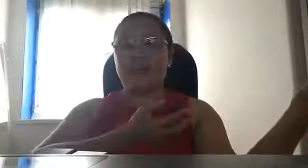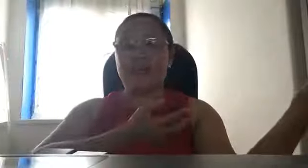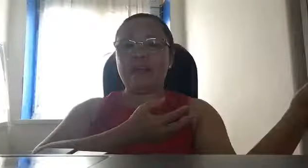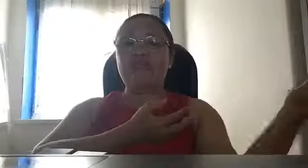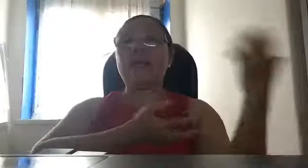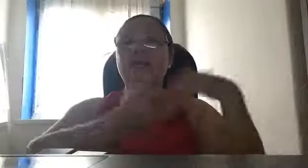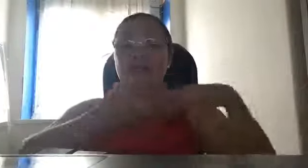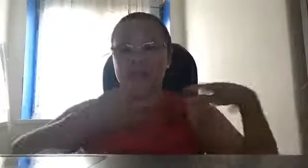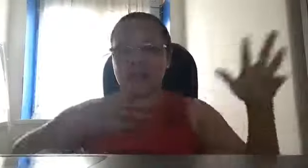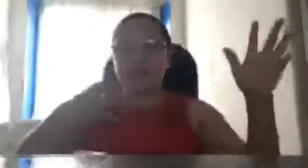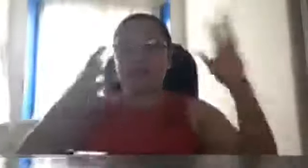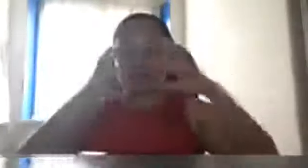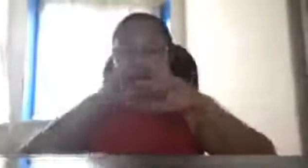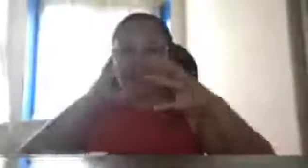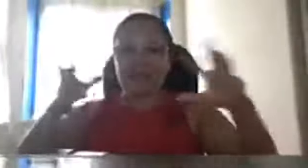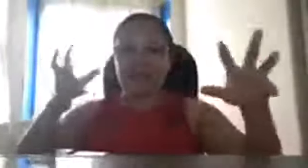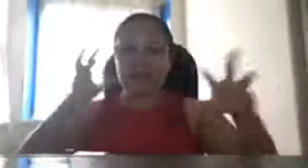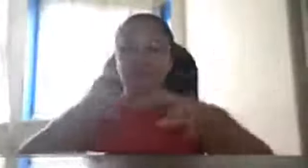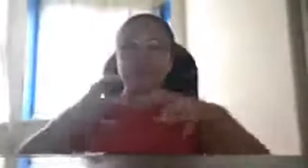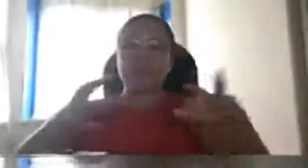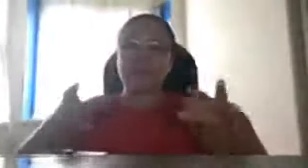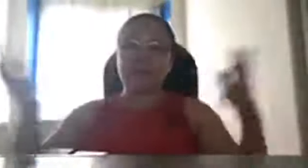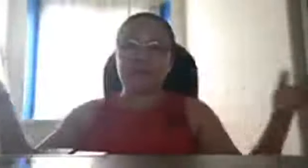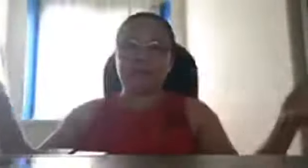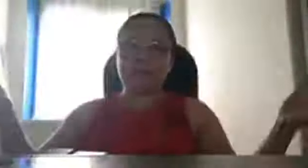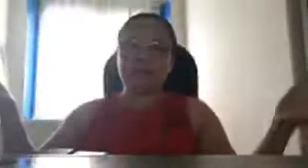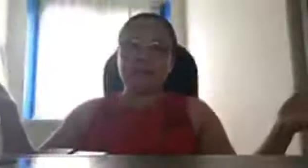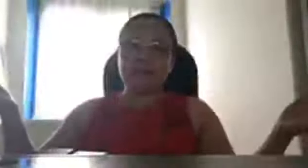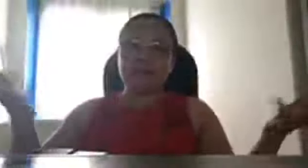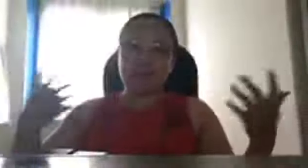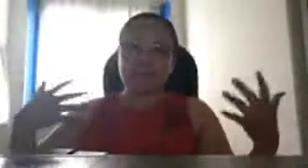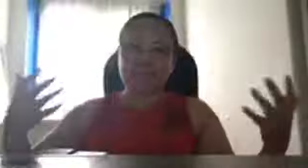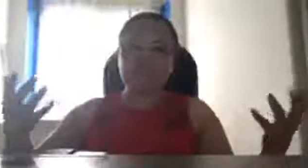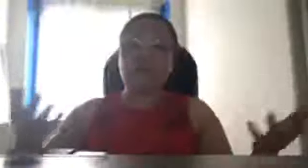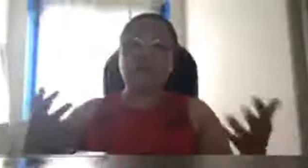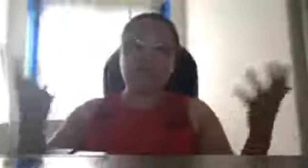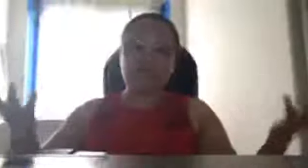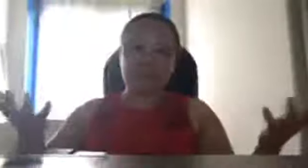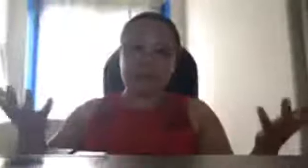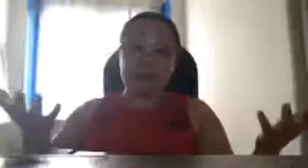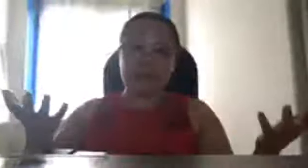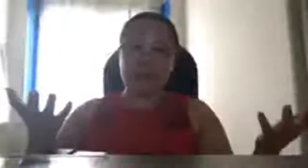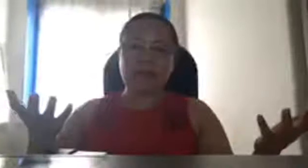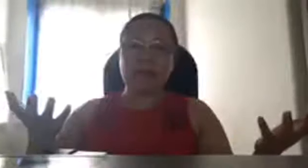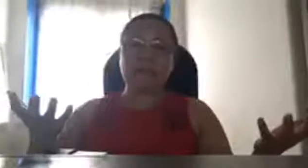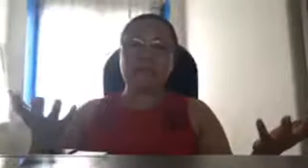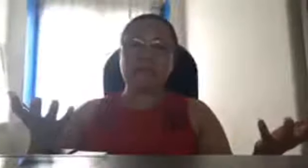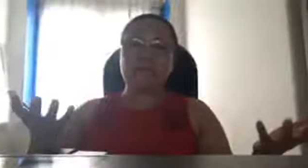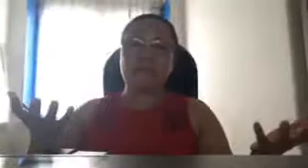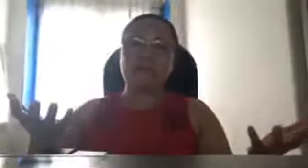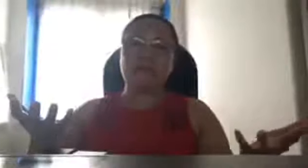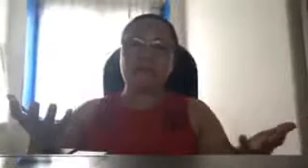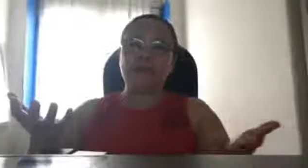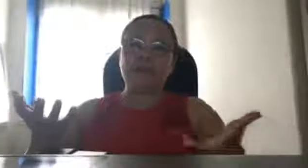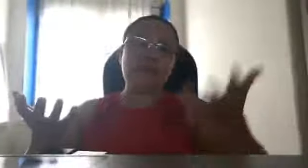magagaya sa grupo namin na kahit isa walang napakinabangan diba o ngayon